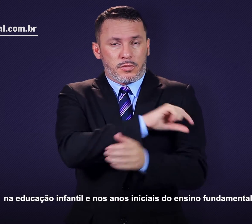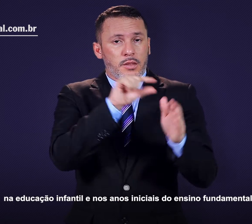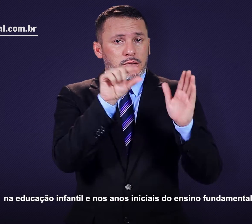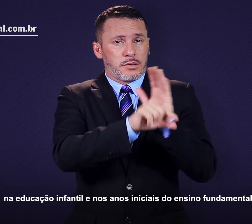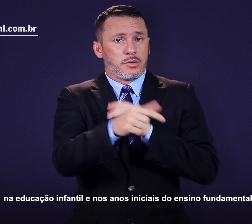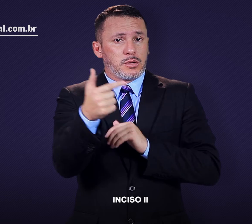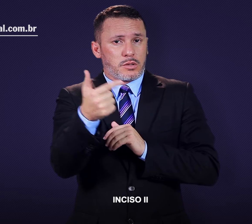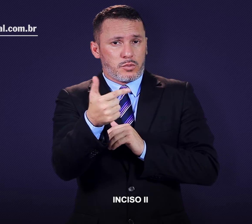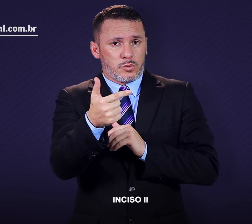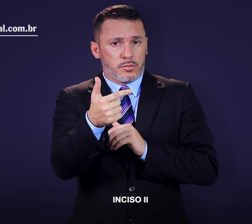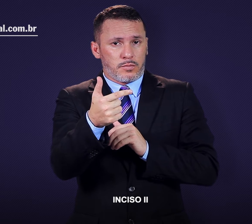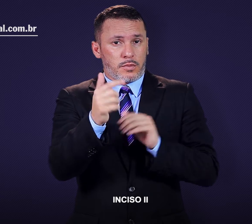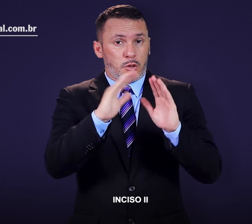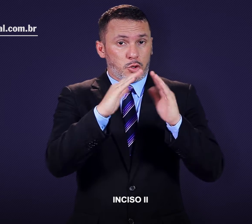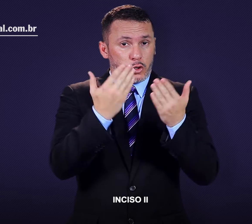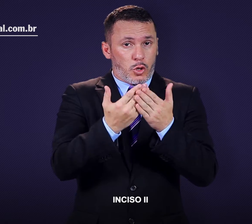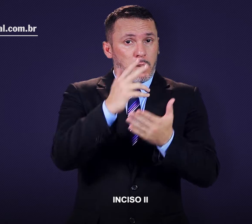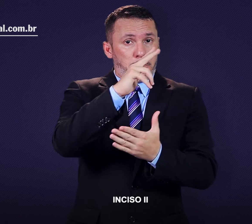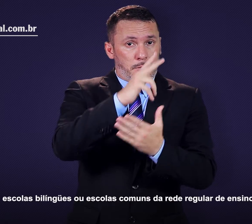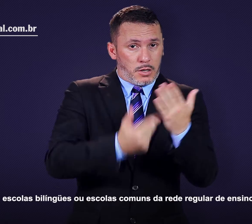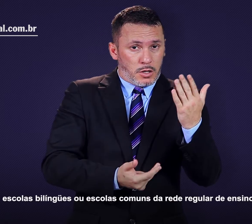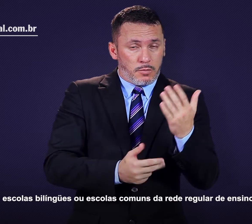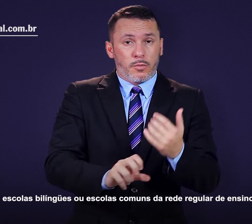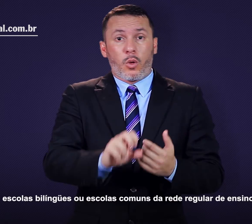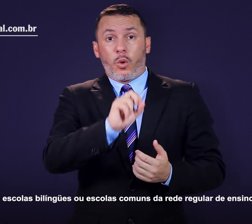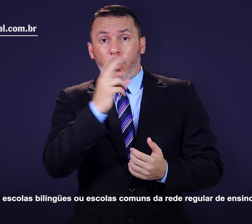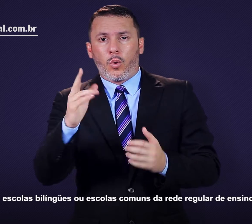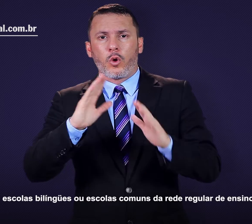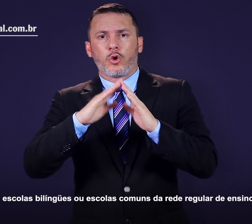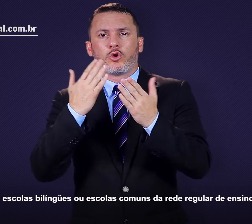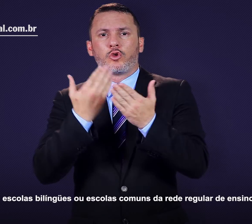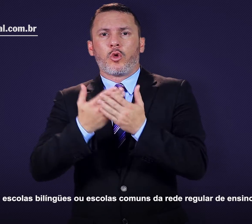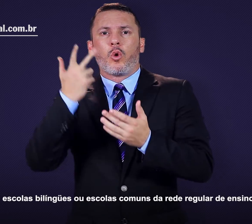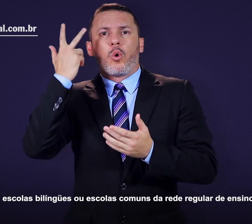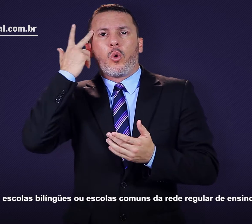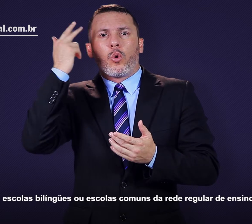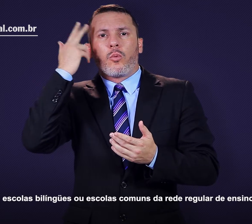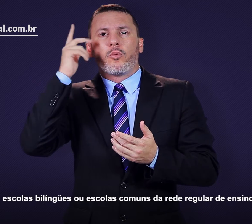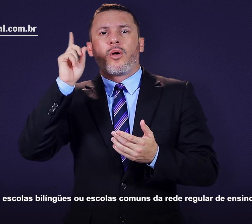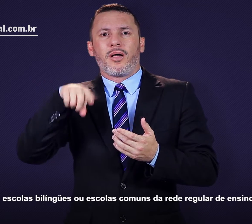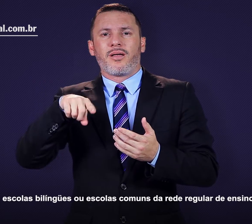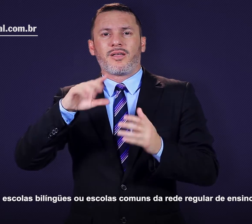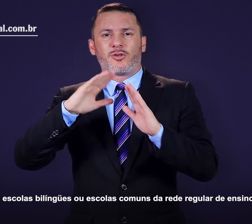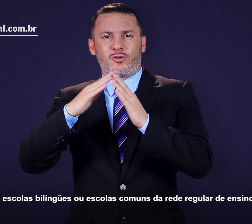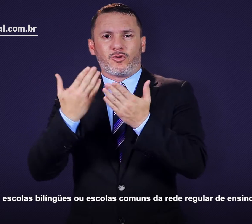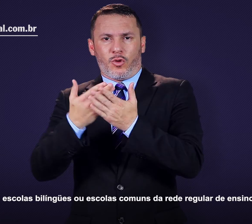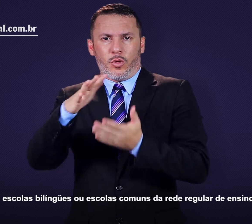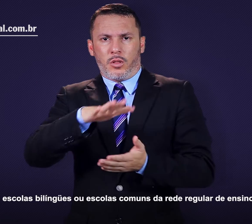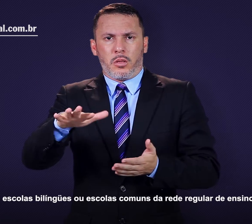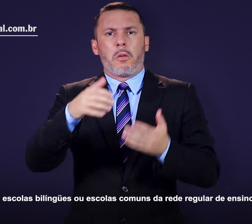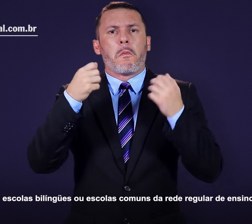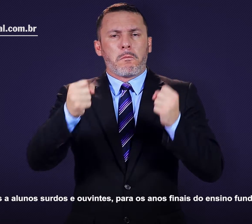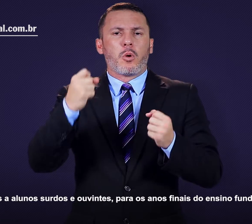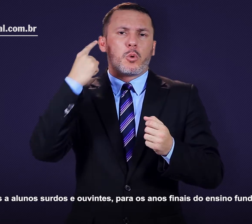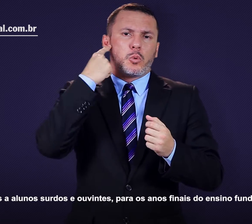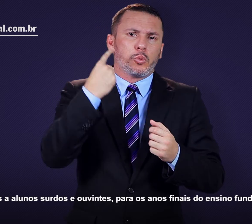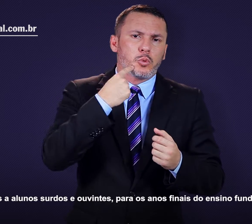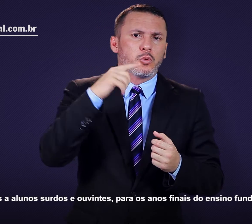fundamental. Inciso 2. Escolas bilíngues ou escolas comuns da rede regular de ensino abertas a